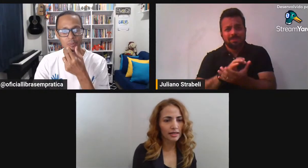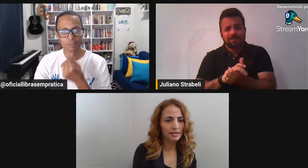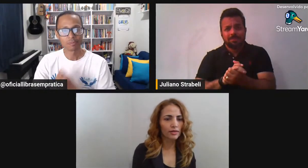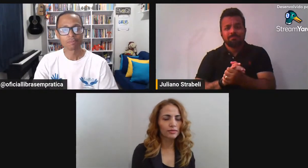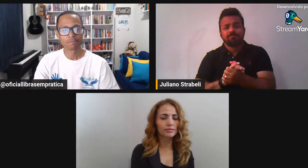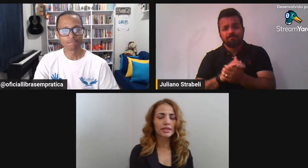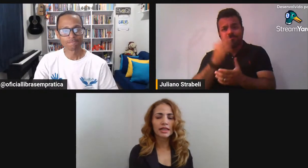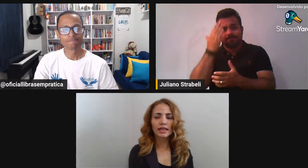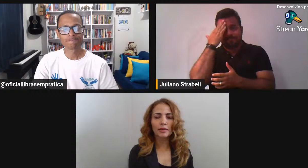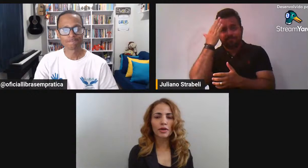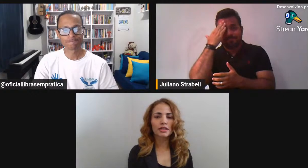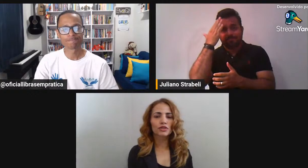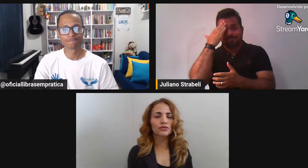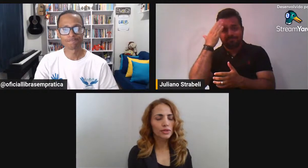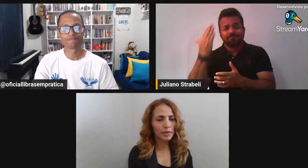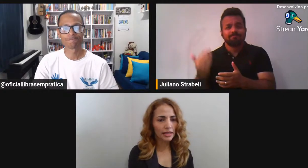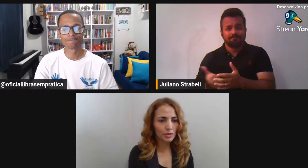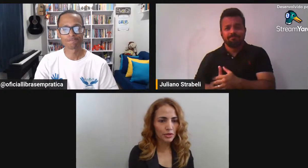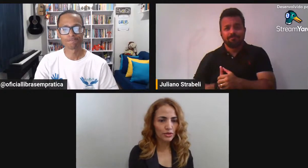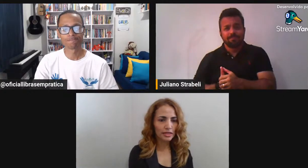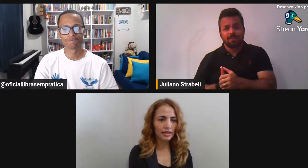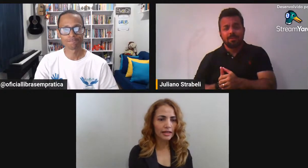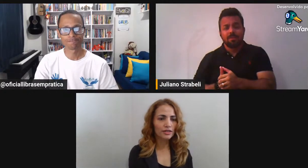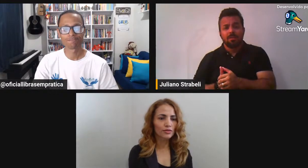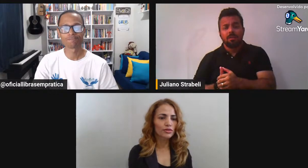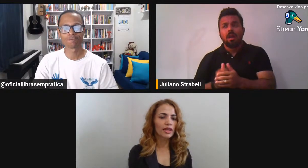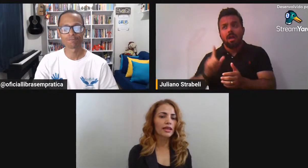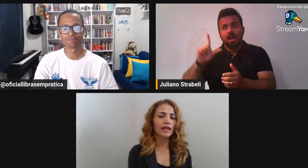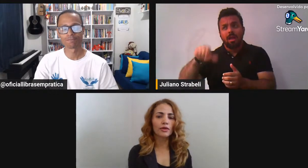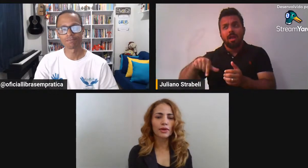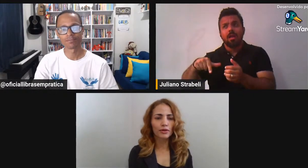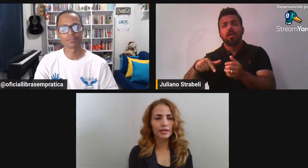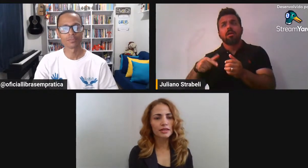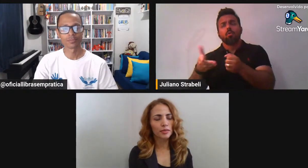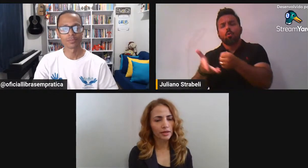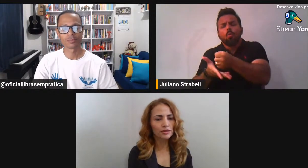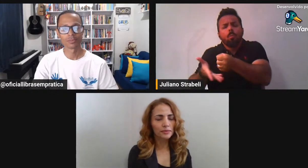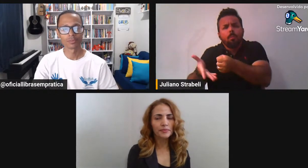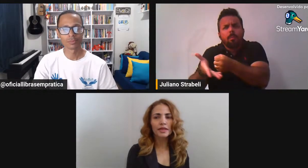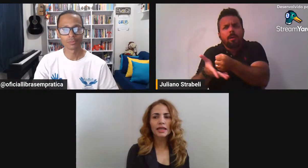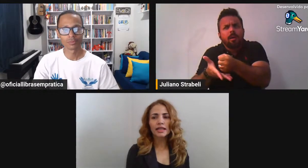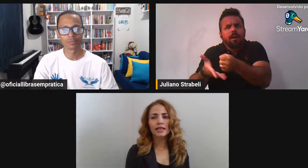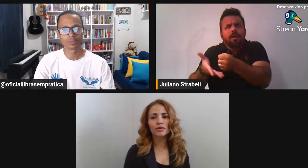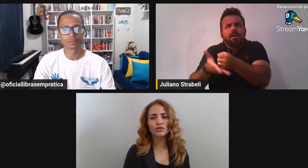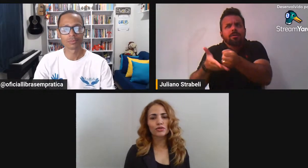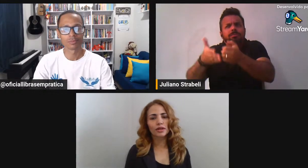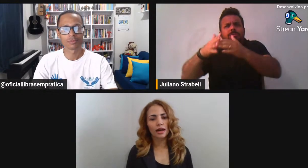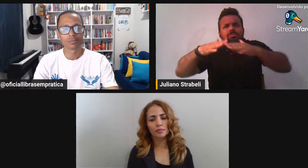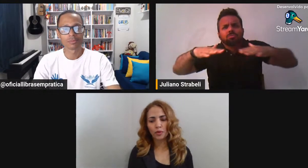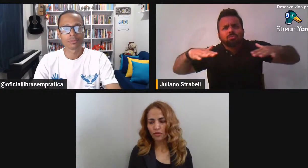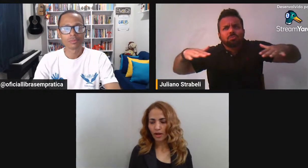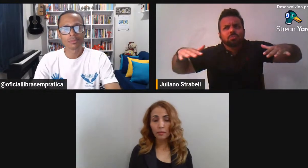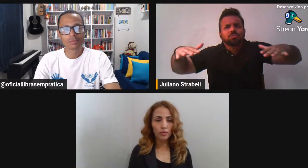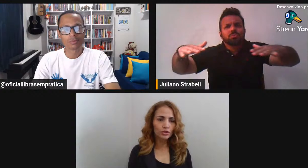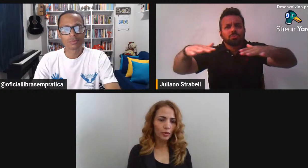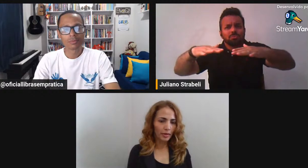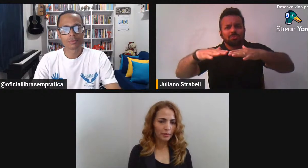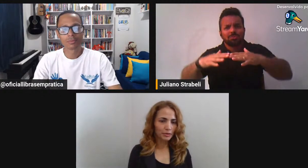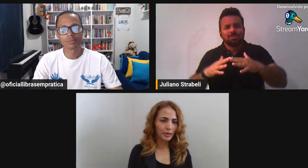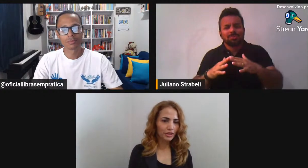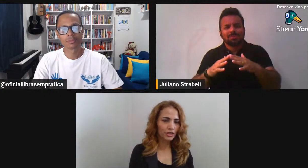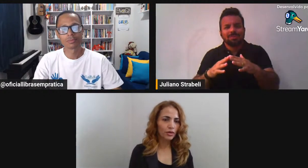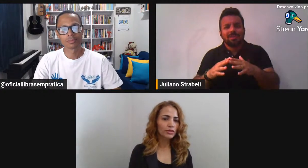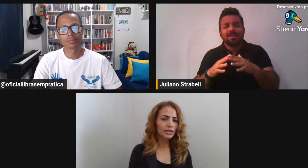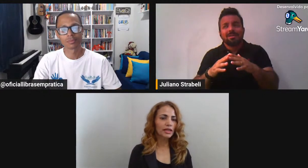das humanidades Embora sejam fundamentais Para a sociedade Não tem nenhum reconhecimento Então isso provoca Muitos